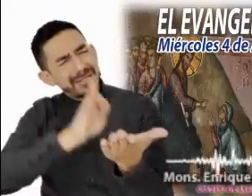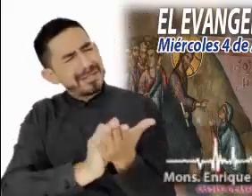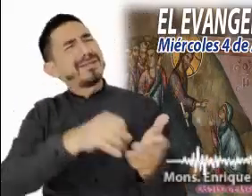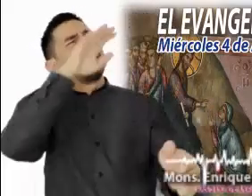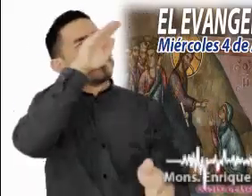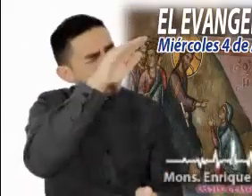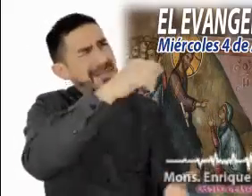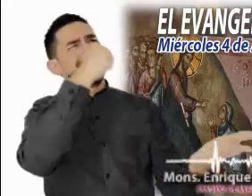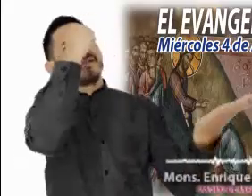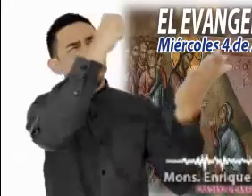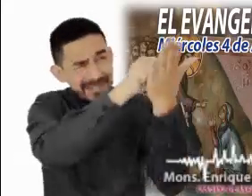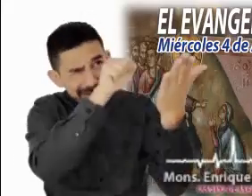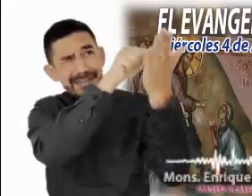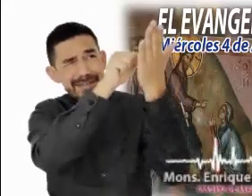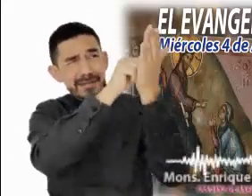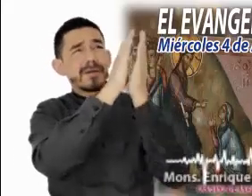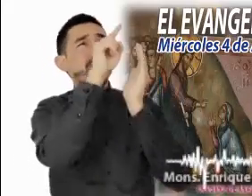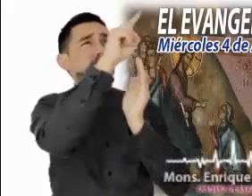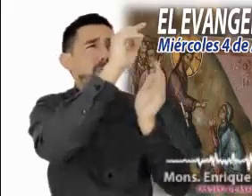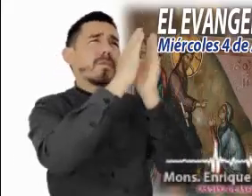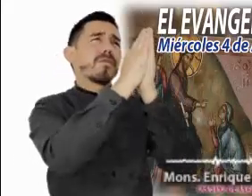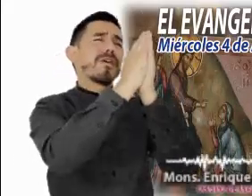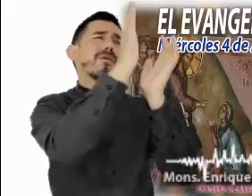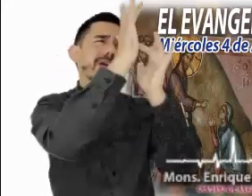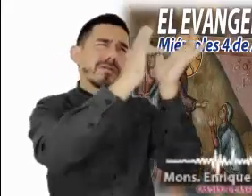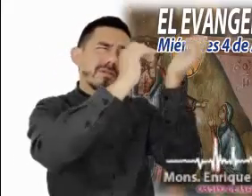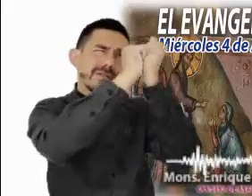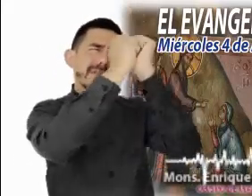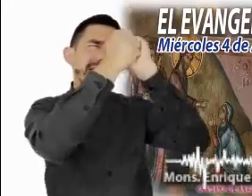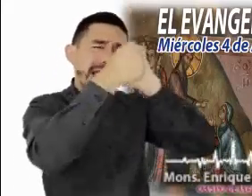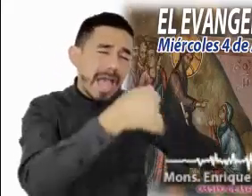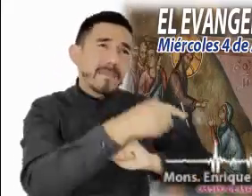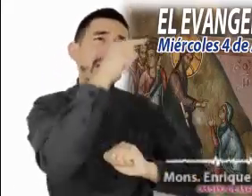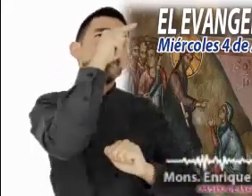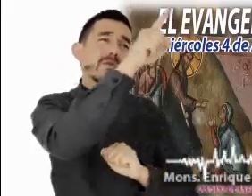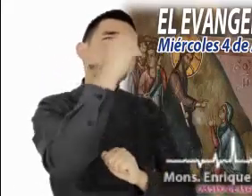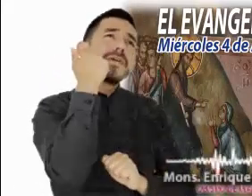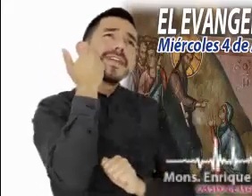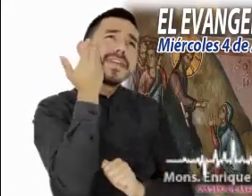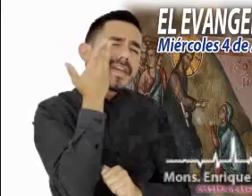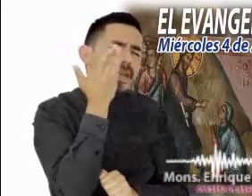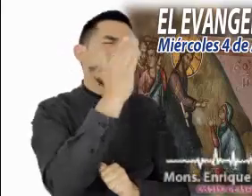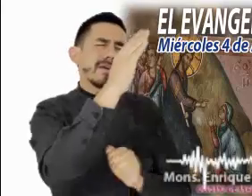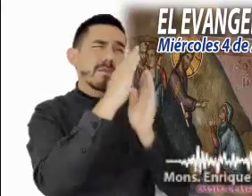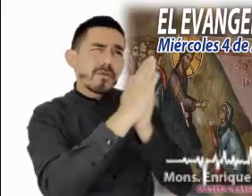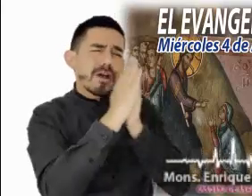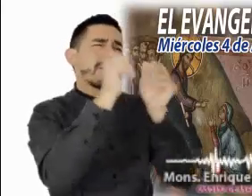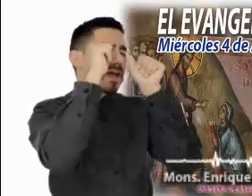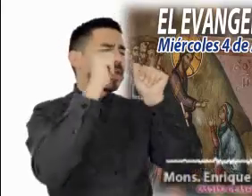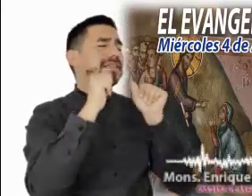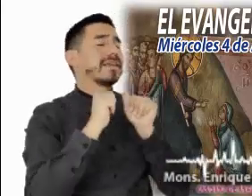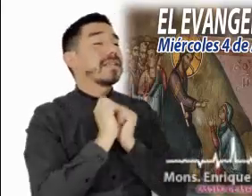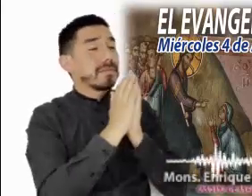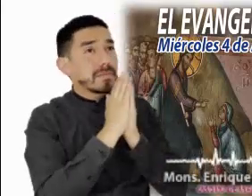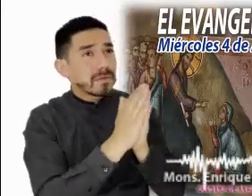acepta el reto. Transforma la imagen que Jesús le opone y la presenta como la misma razón para ser